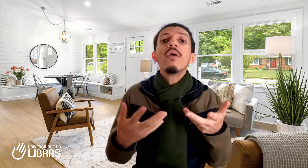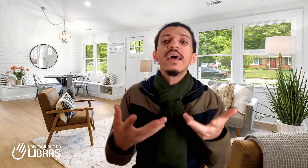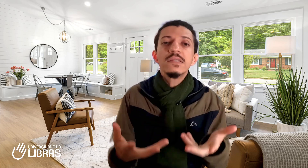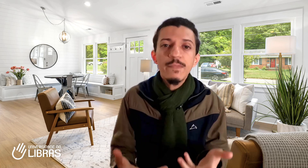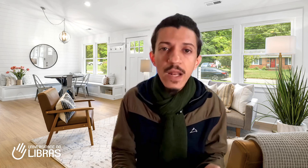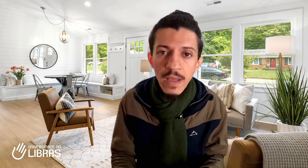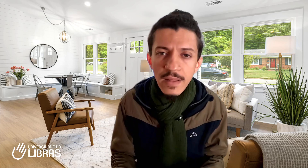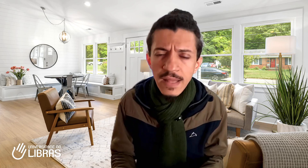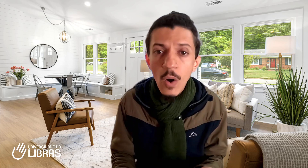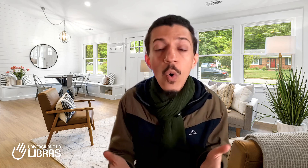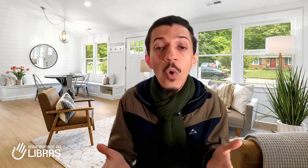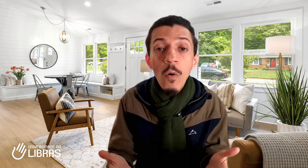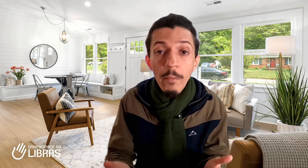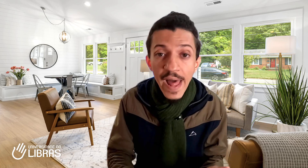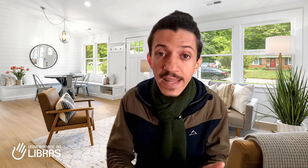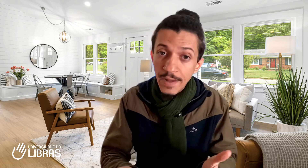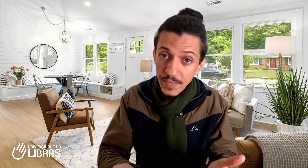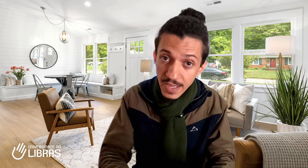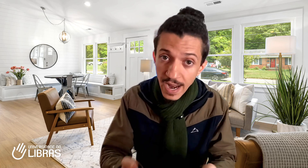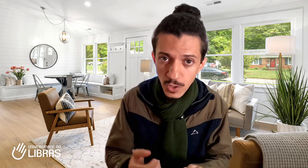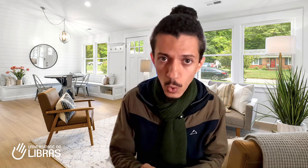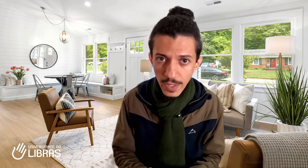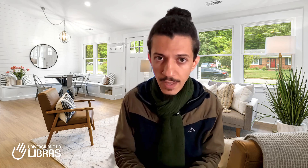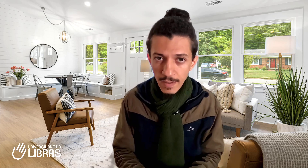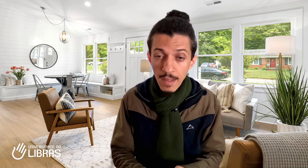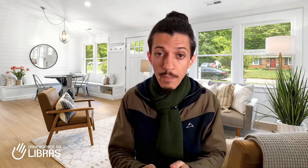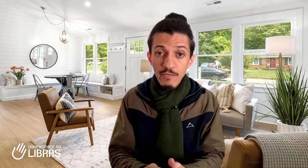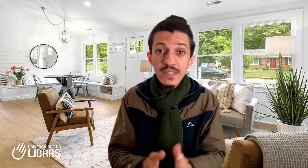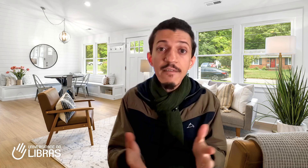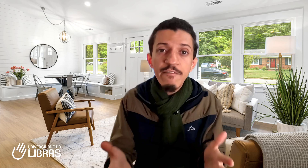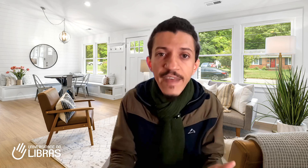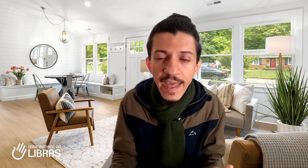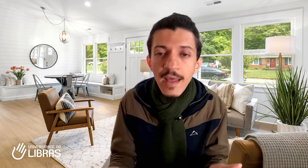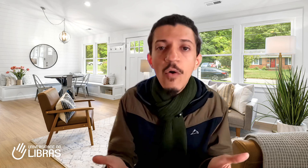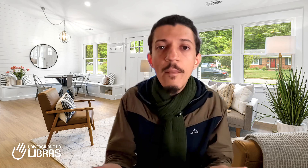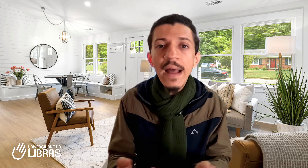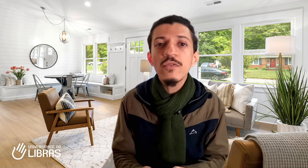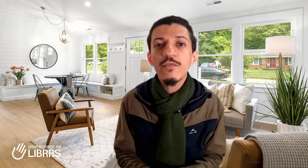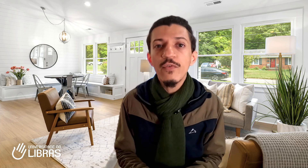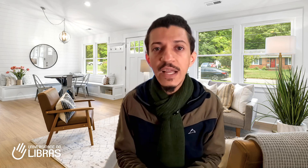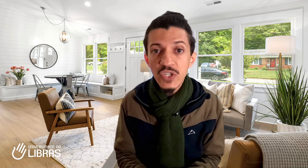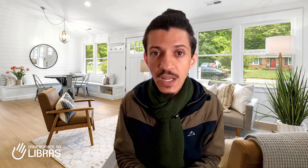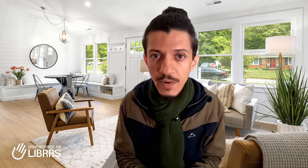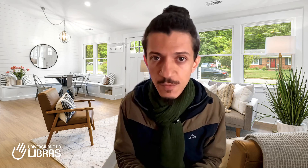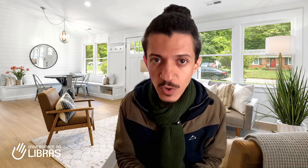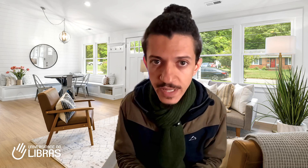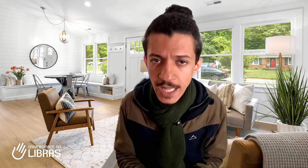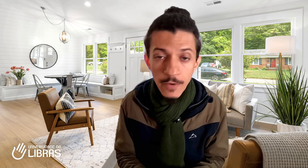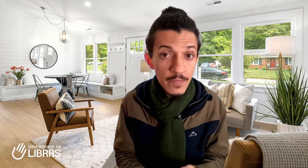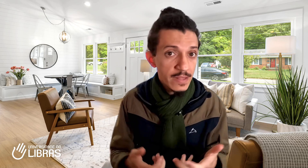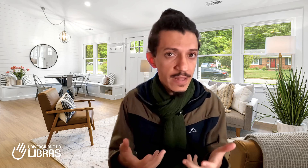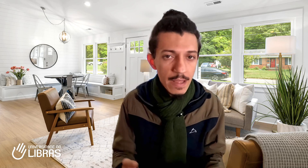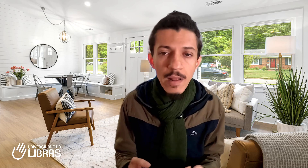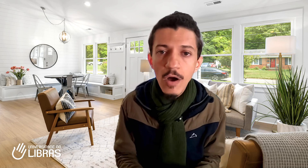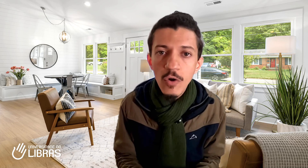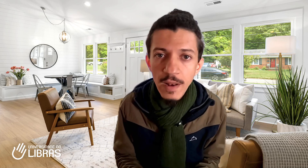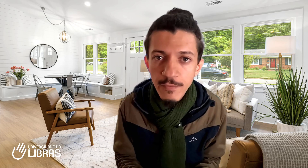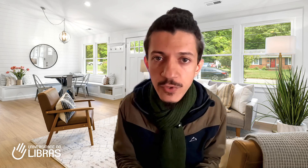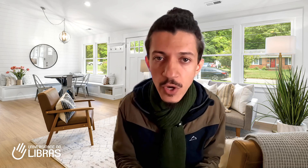experimental completa e gratuita para você ver o método fluente em Libras por dentro, entender melhor como ele funciona